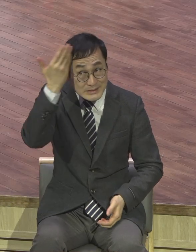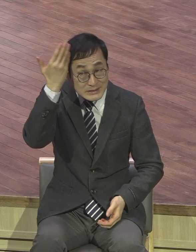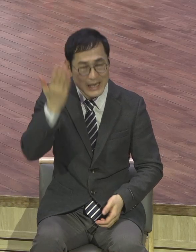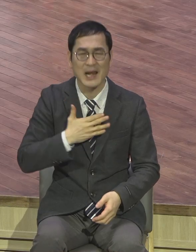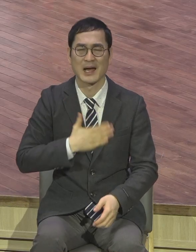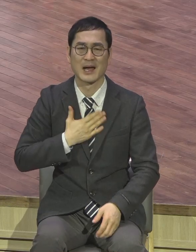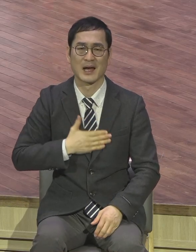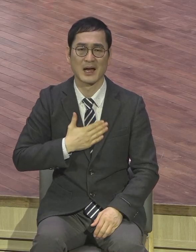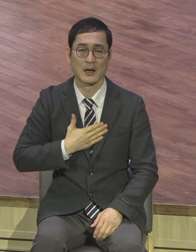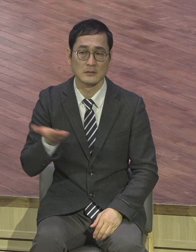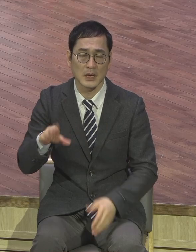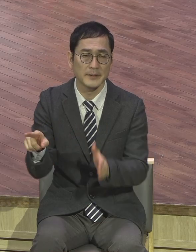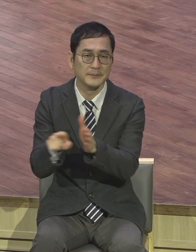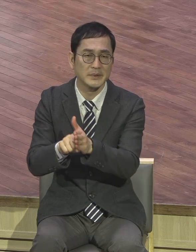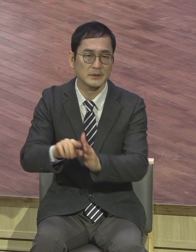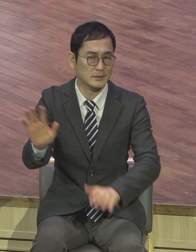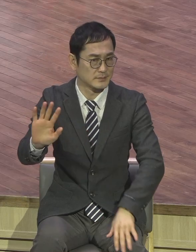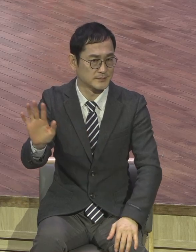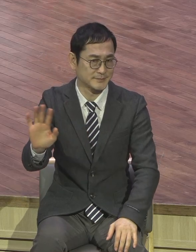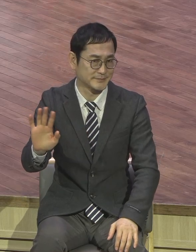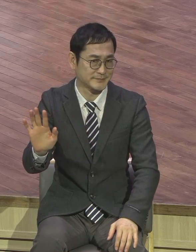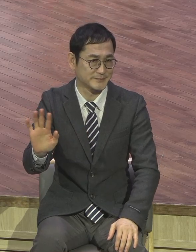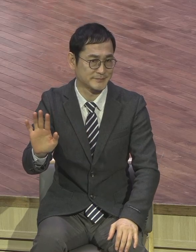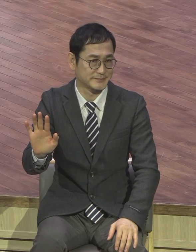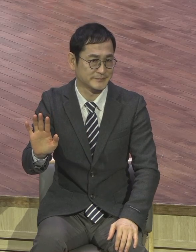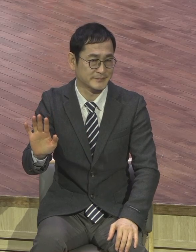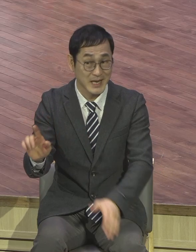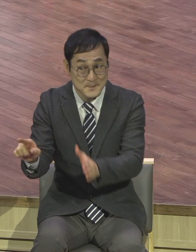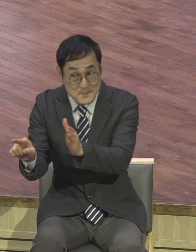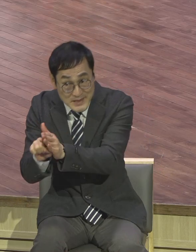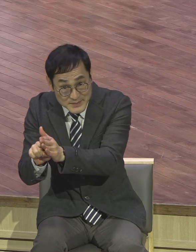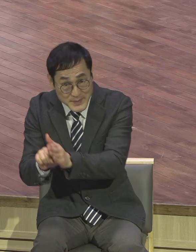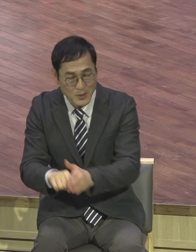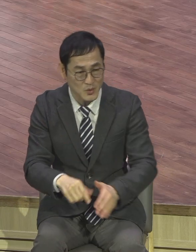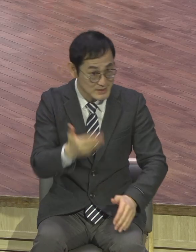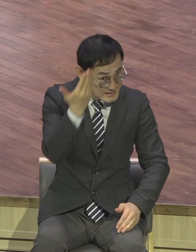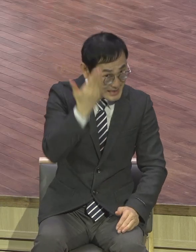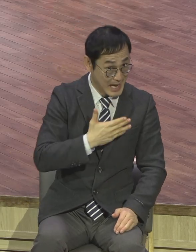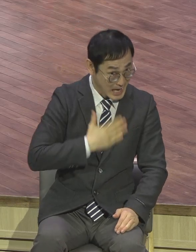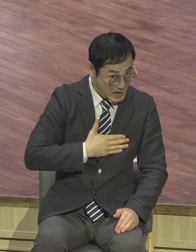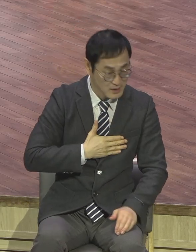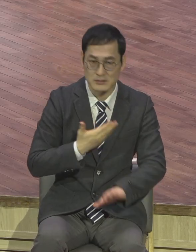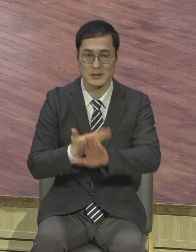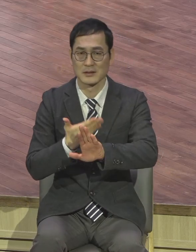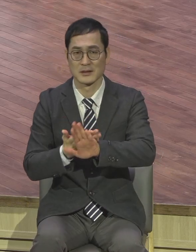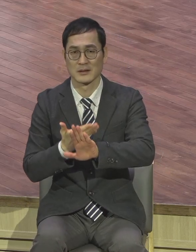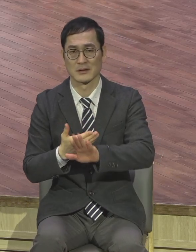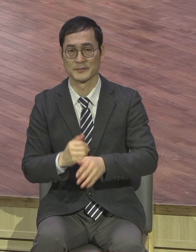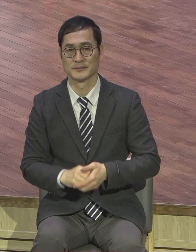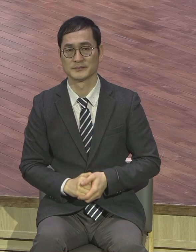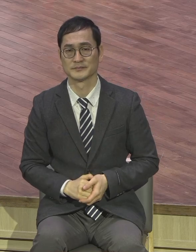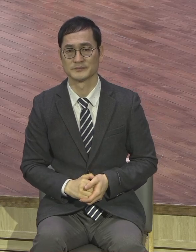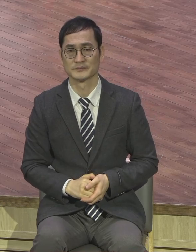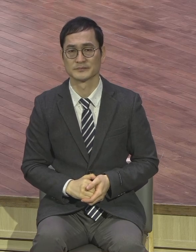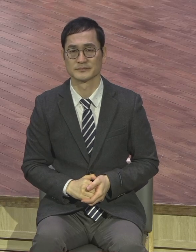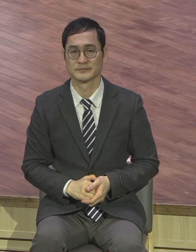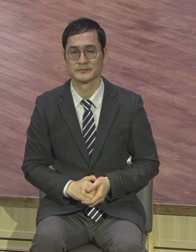믿지 않습니다. 믿는 거하고 다른 얘기예요. 그래서 요한복음 1장 1절과 14절에 이 사실을 정확하게